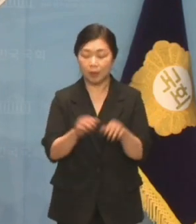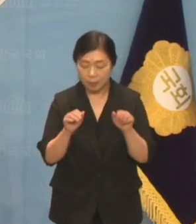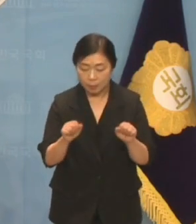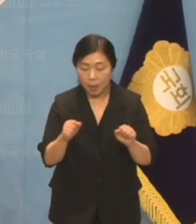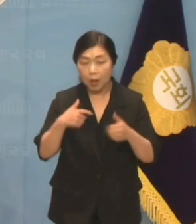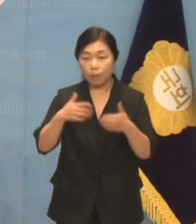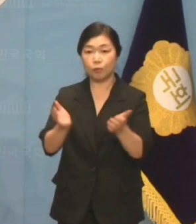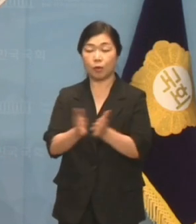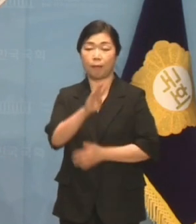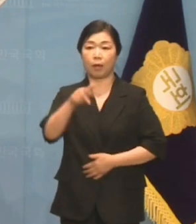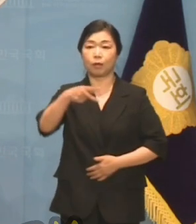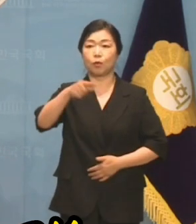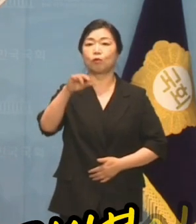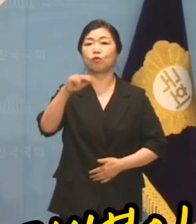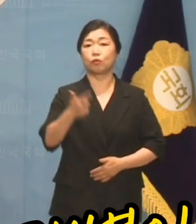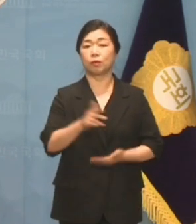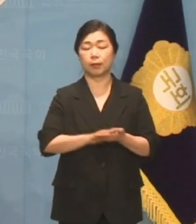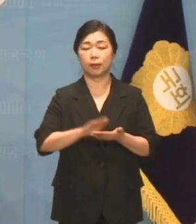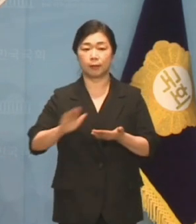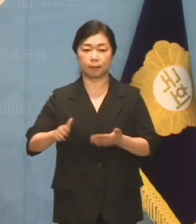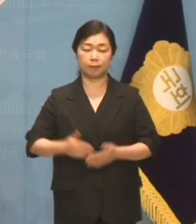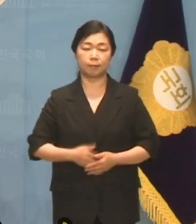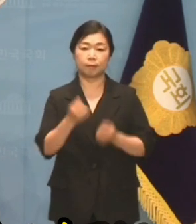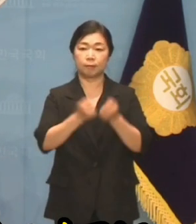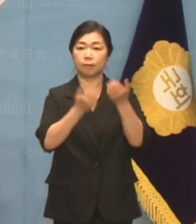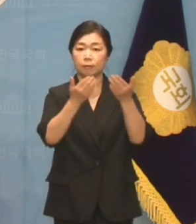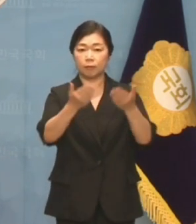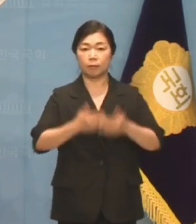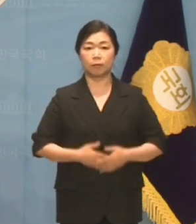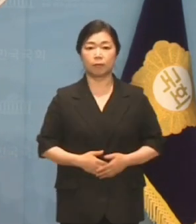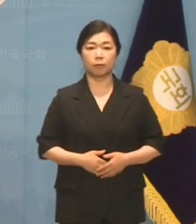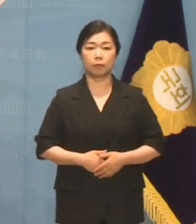안녕하십니까. 더불어민주당 박성준 대변인입니다. 브리핑하겠습니다.